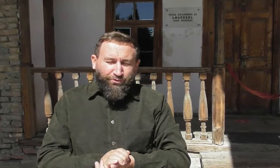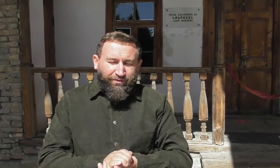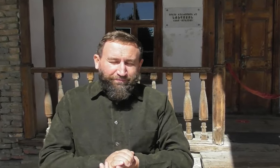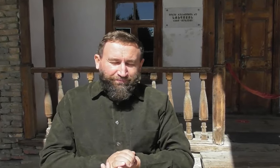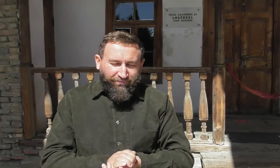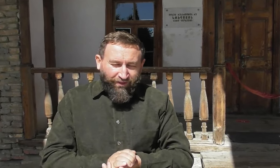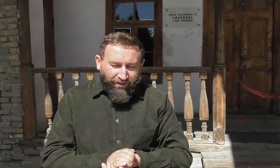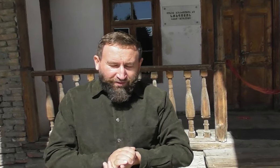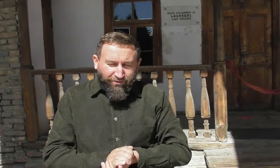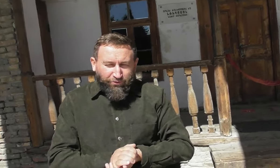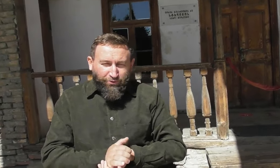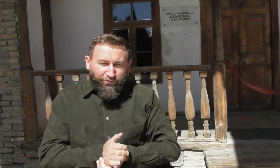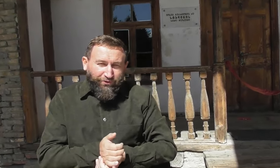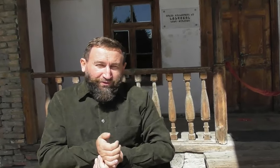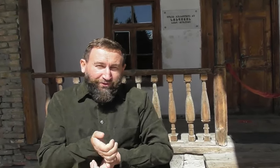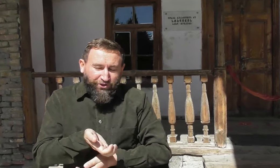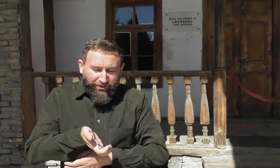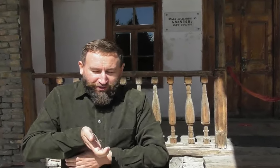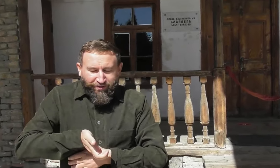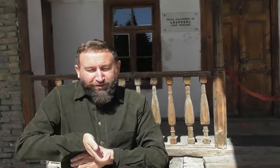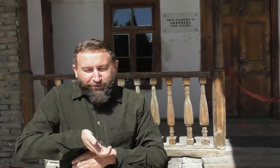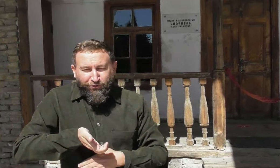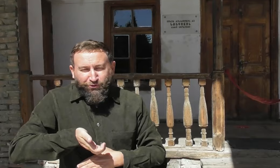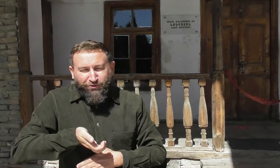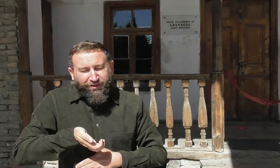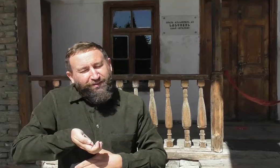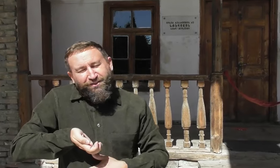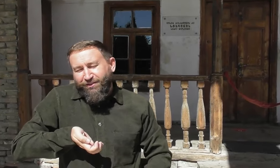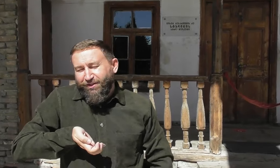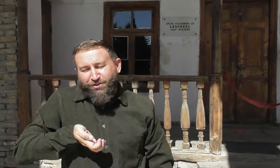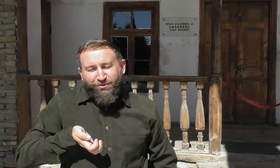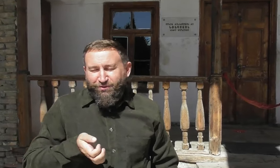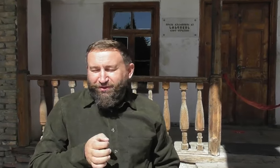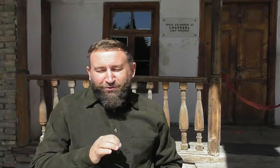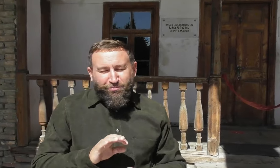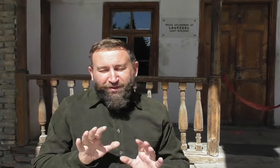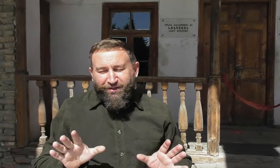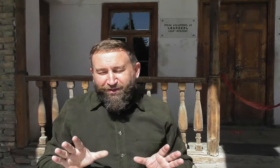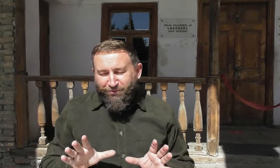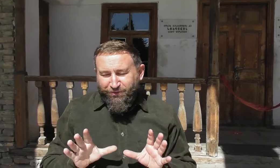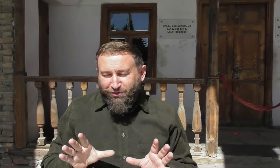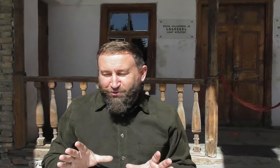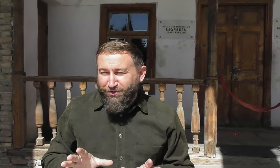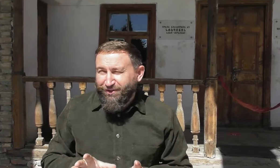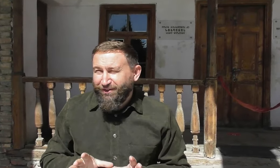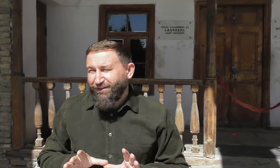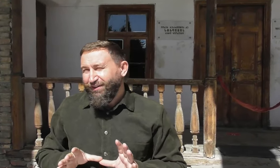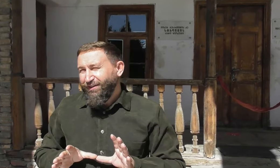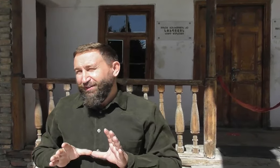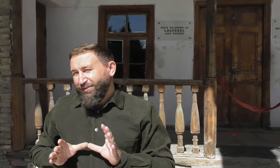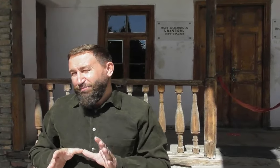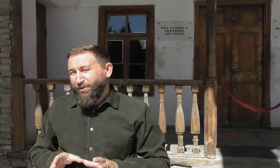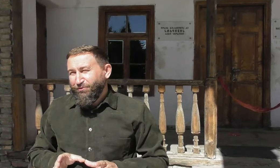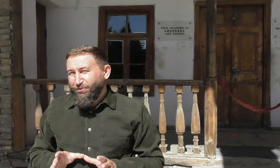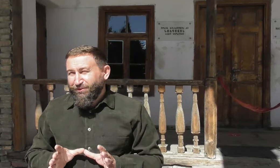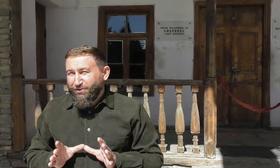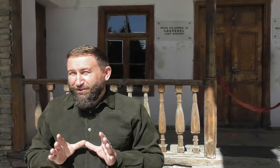руна. Минут в что вот Джей — это крючок, это не наша руна, это очень плохая руна Джокера, перевертыша,